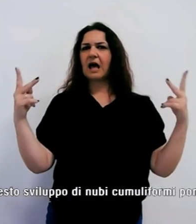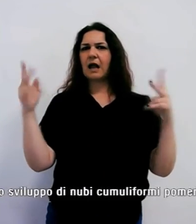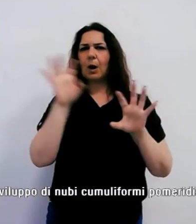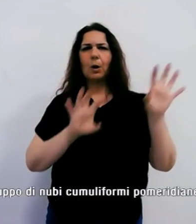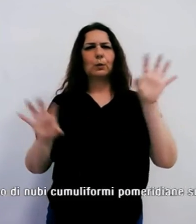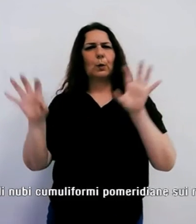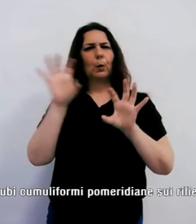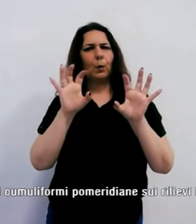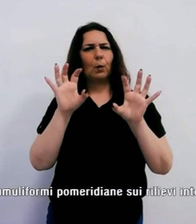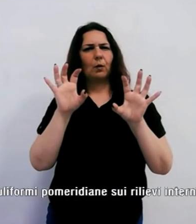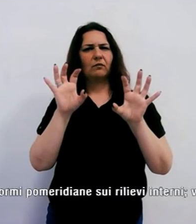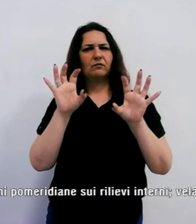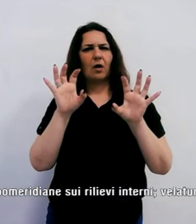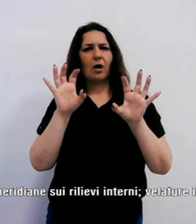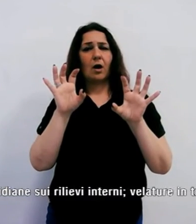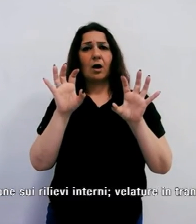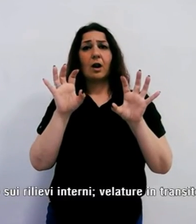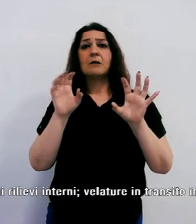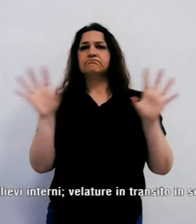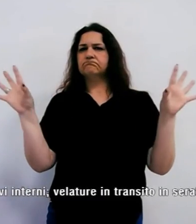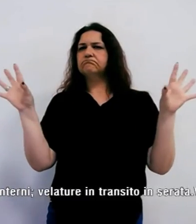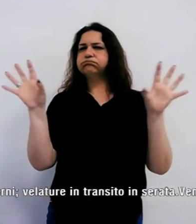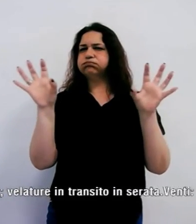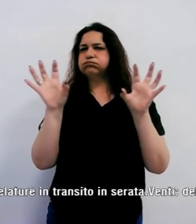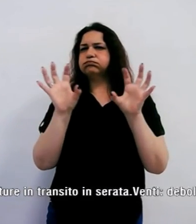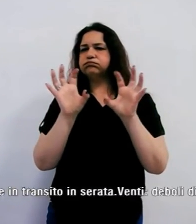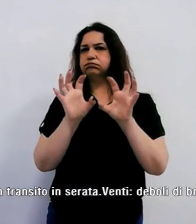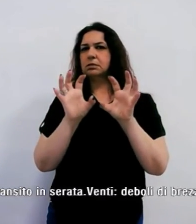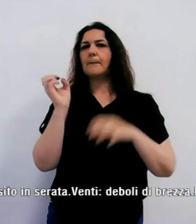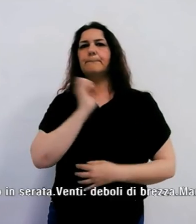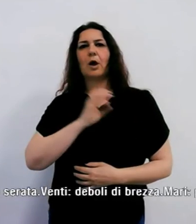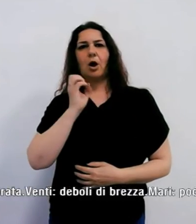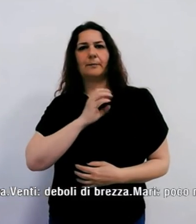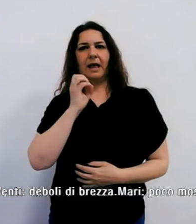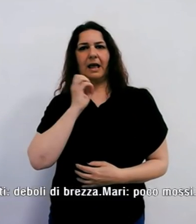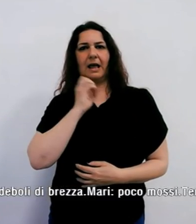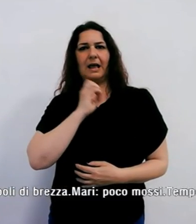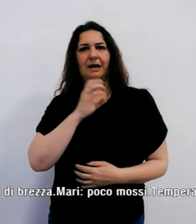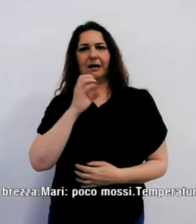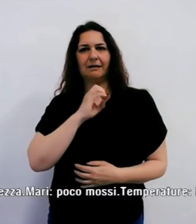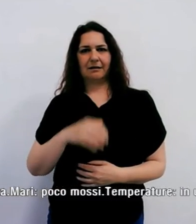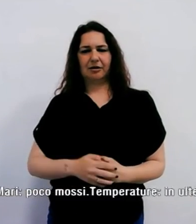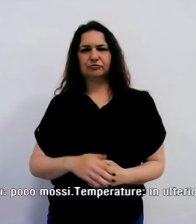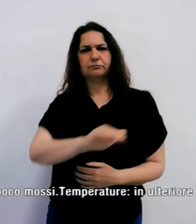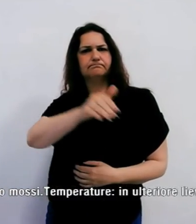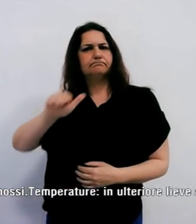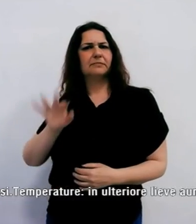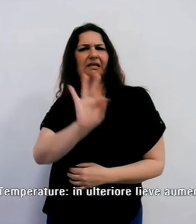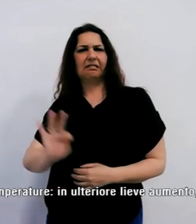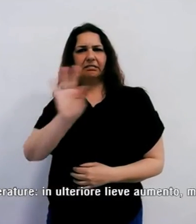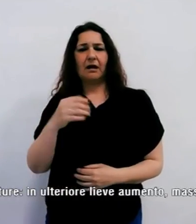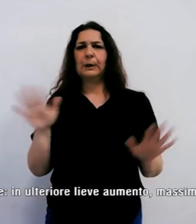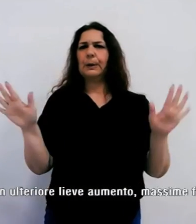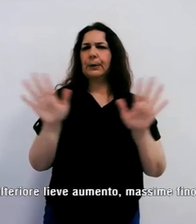sviluppo modesto di nubi comuniformi pomeridiane sui rilievi interni, velature in transito in serata,